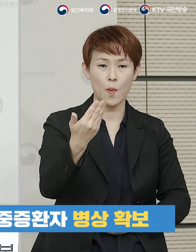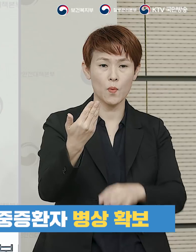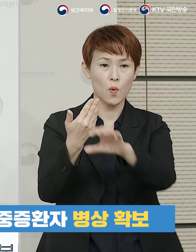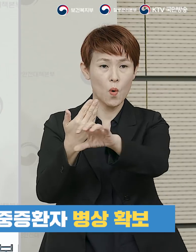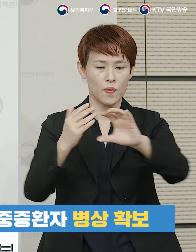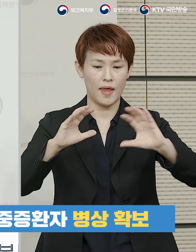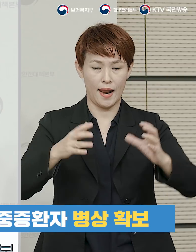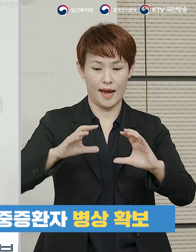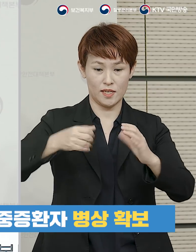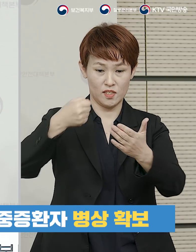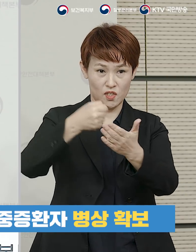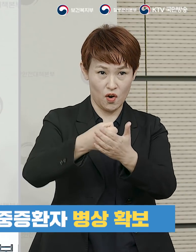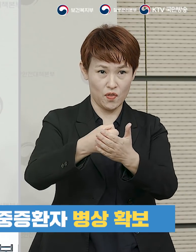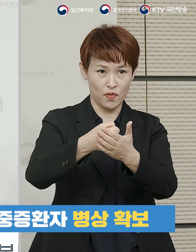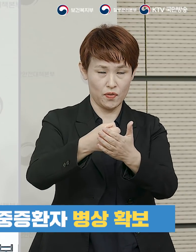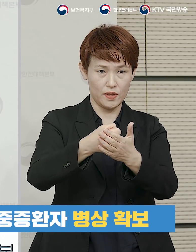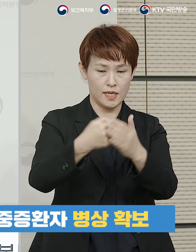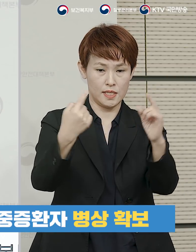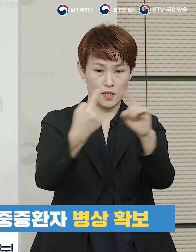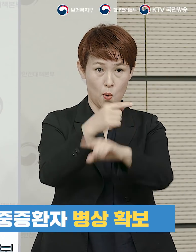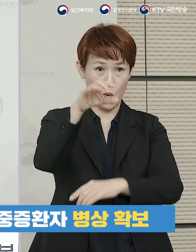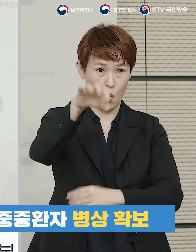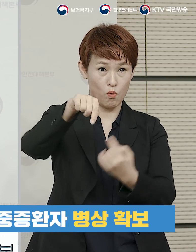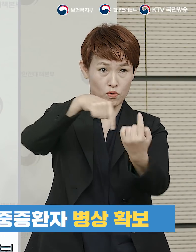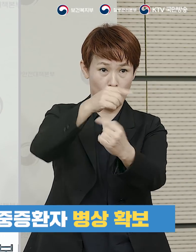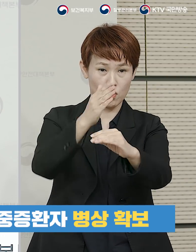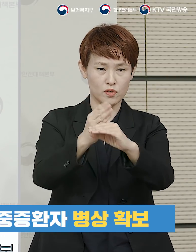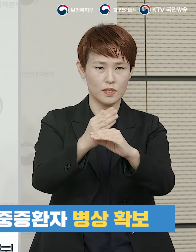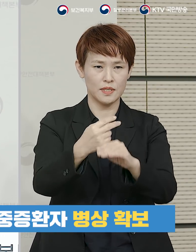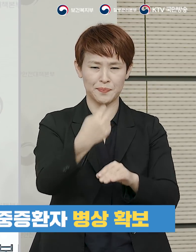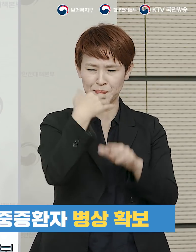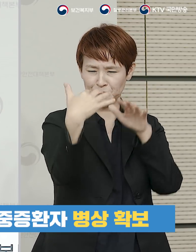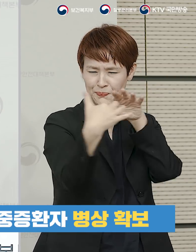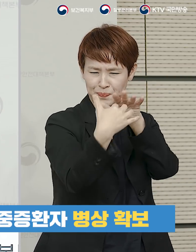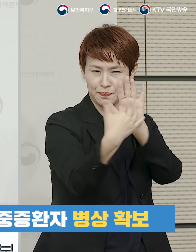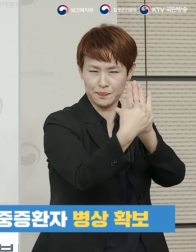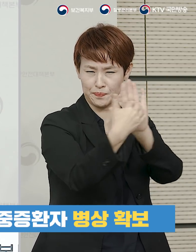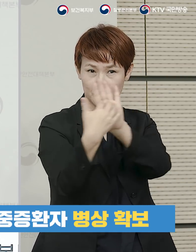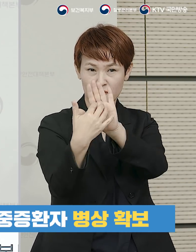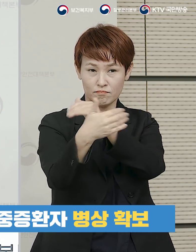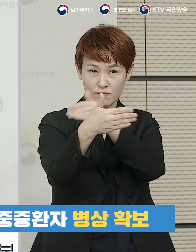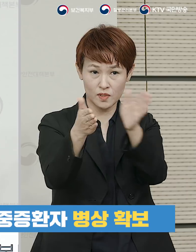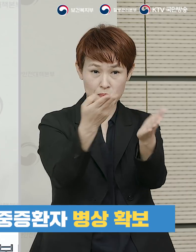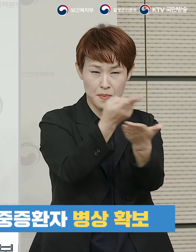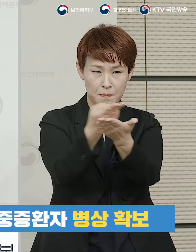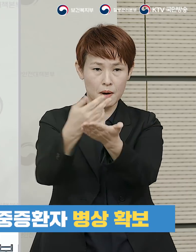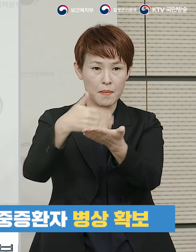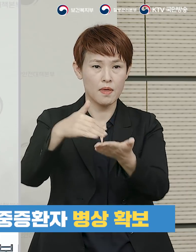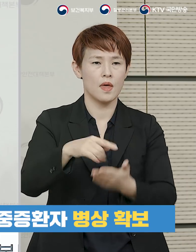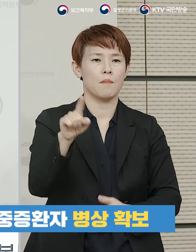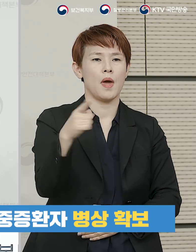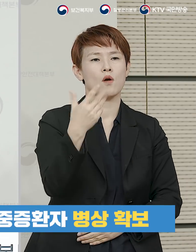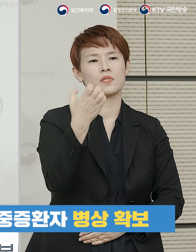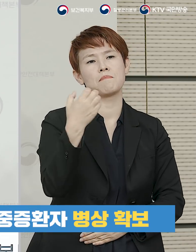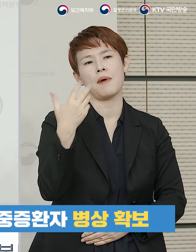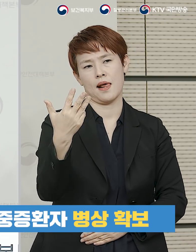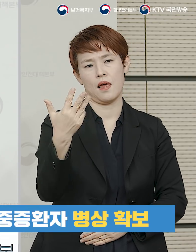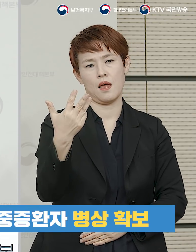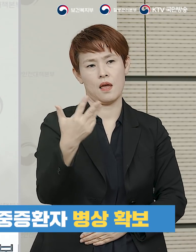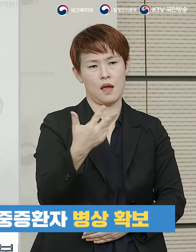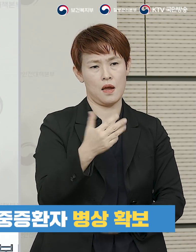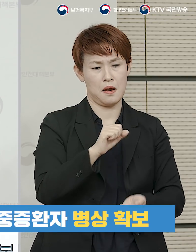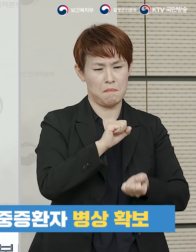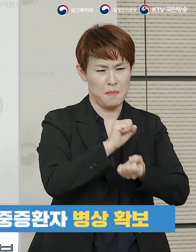29개의 국가지정격리치료기관에서 운영중인 음압병상은 모두 198개입니다